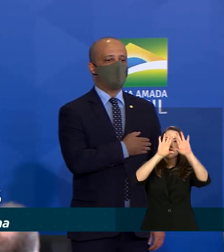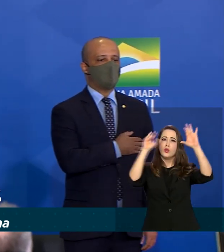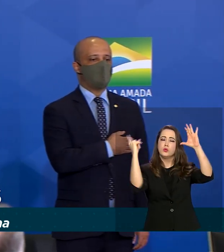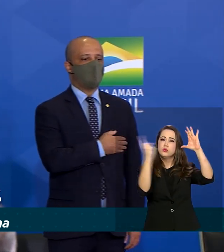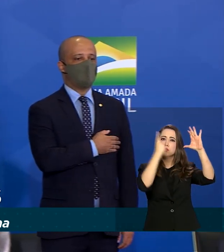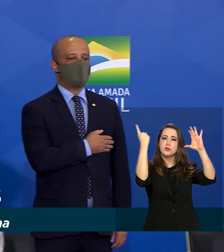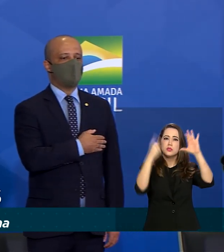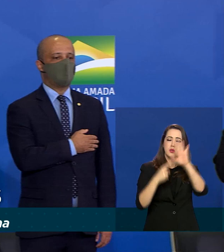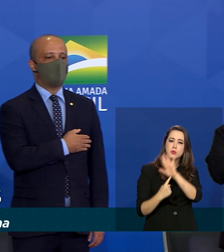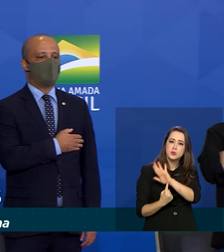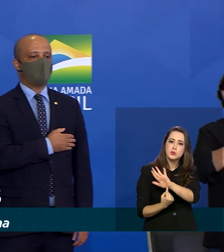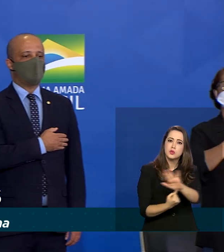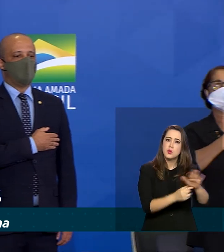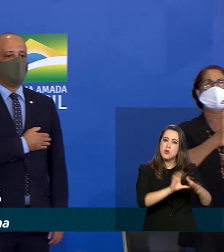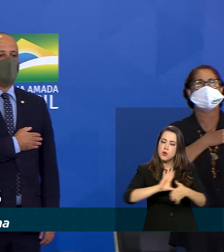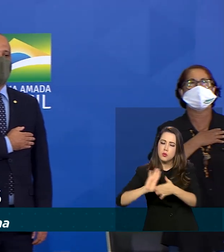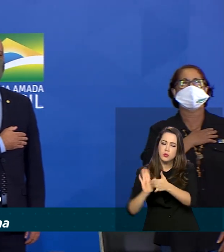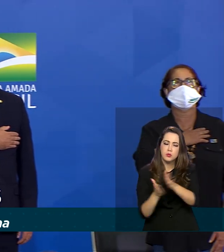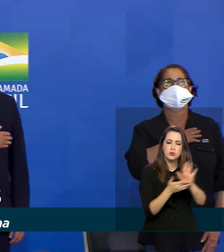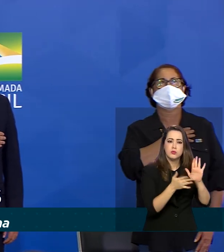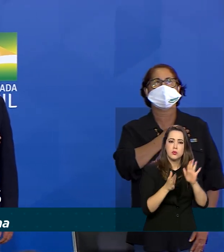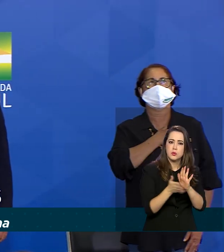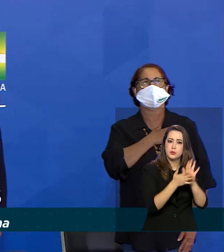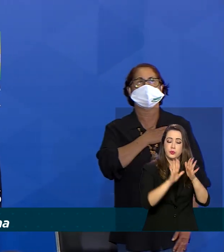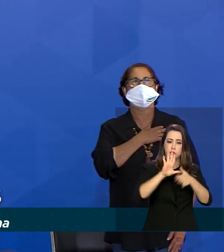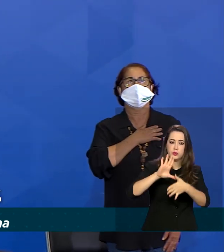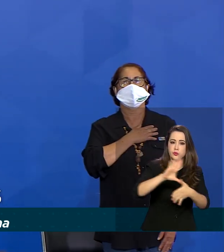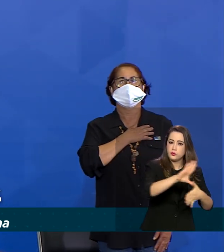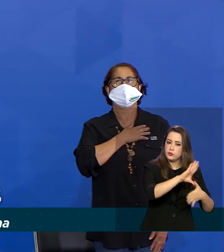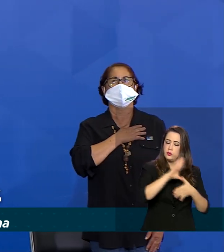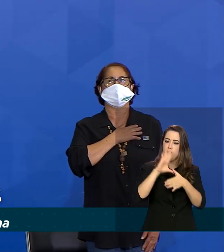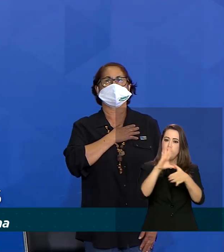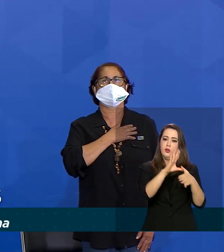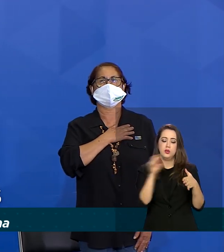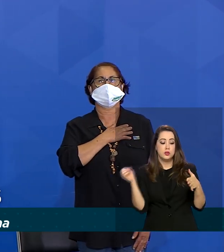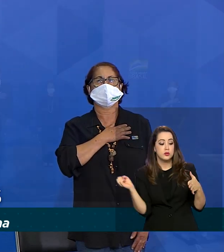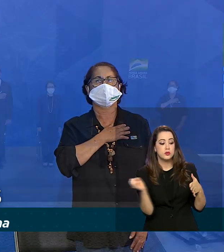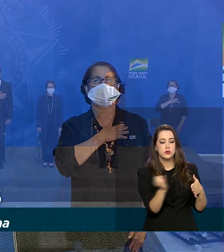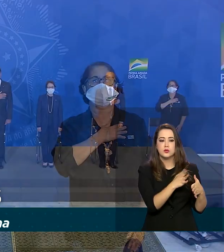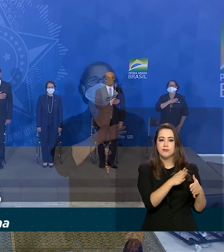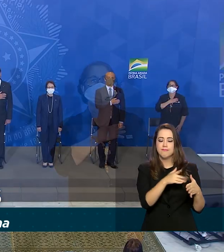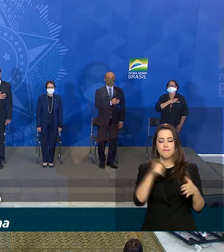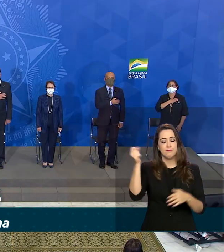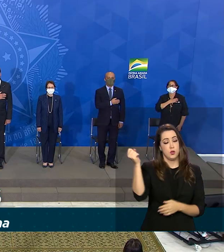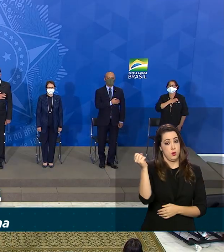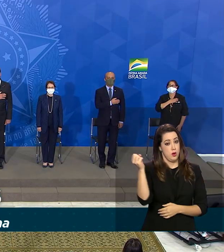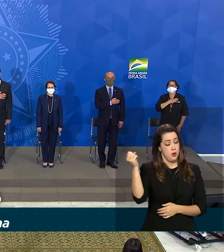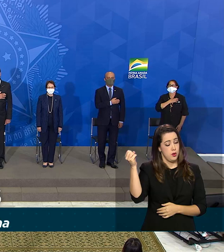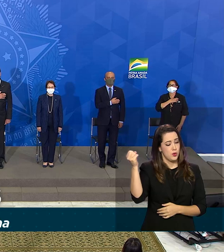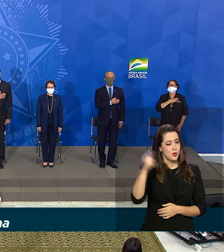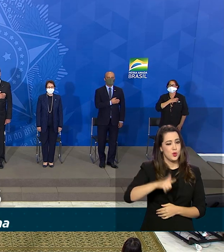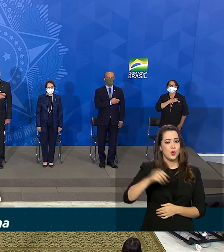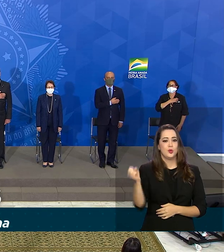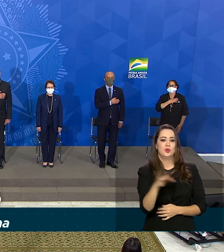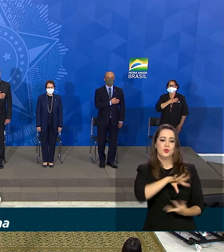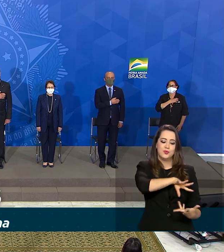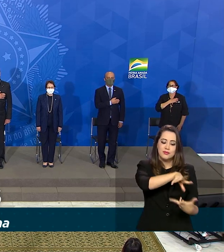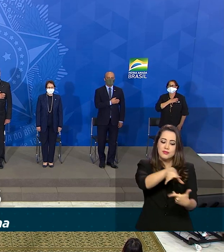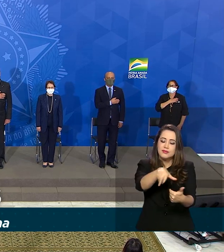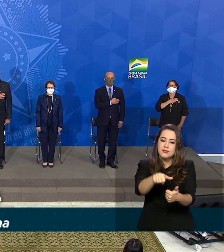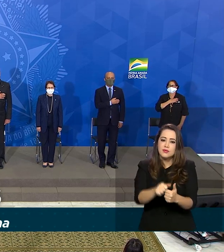puras obras e florão da América, iluminado o sol do novo mundo.